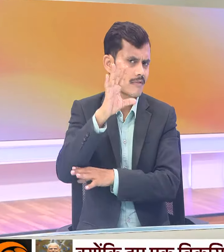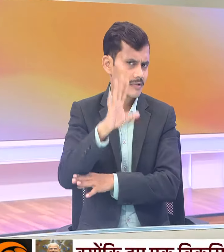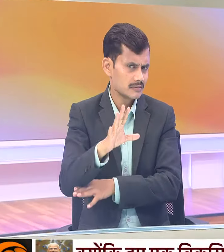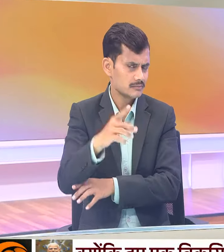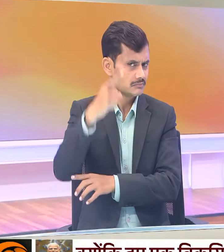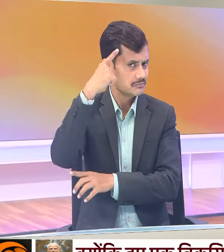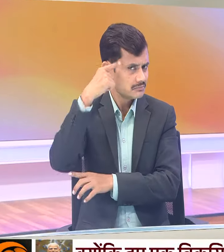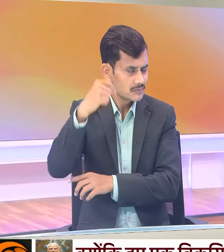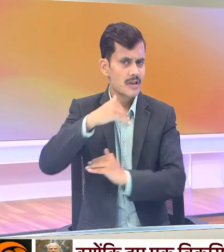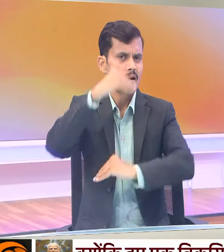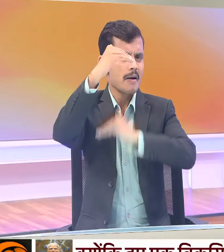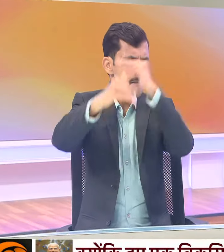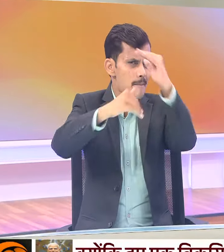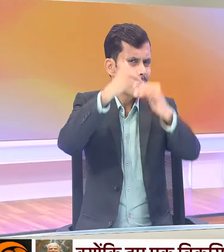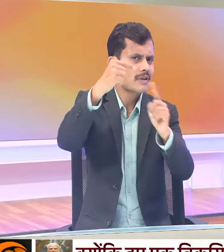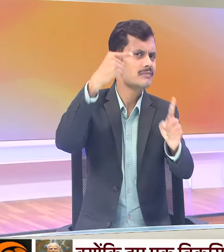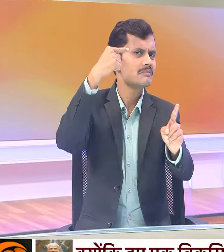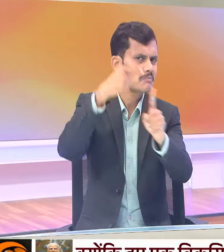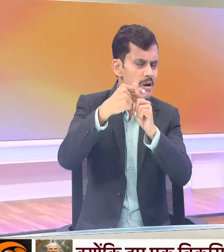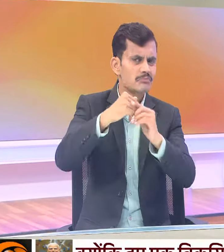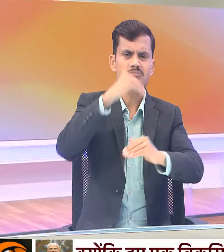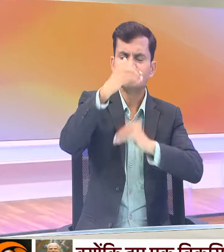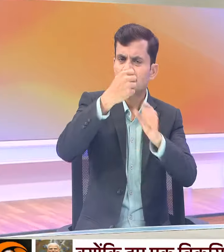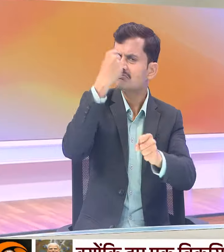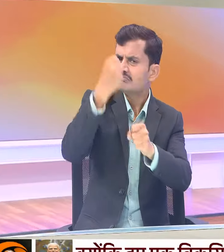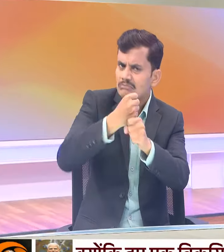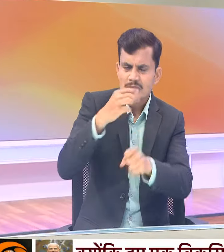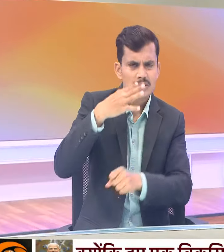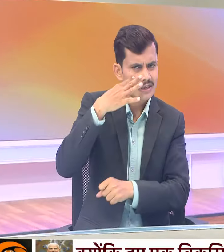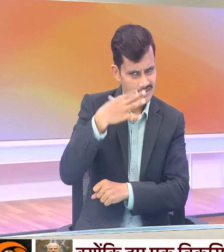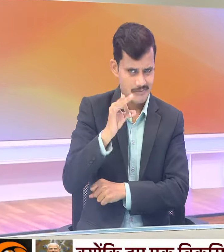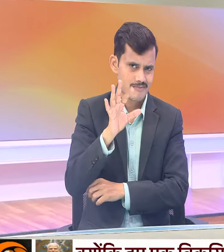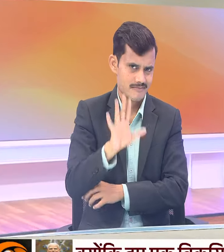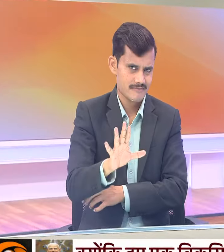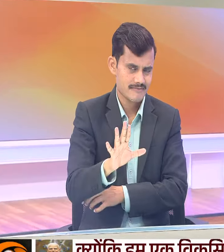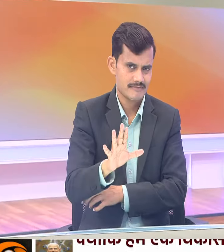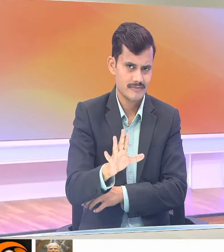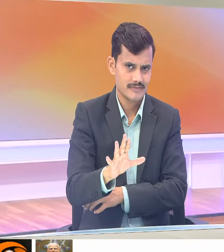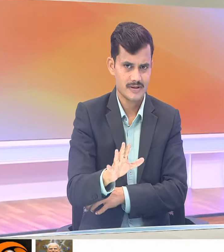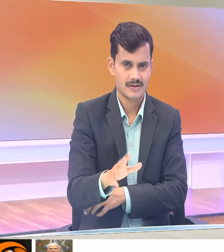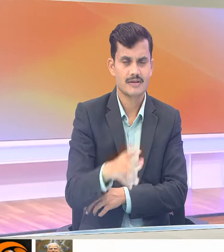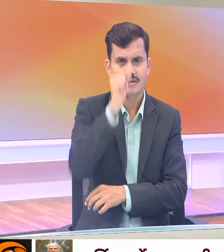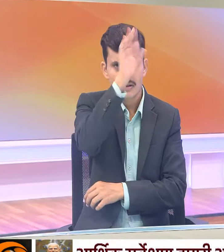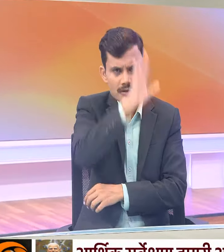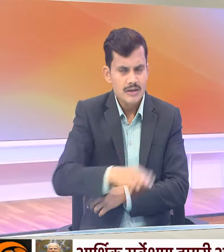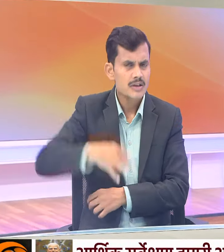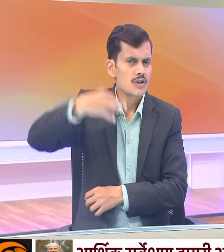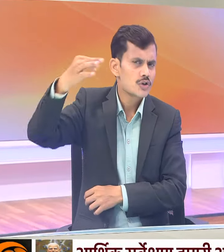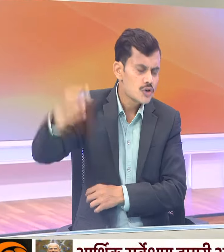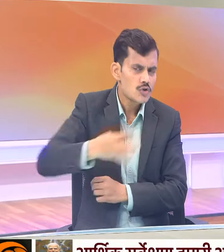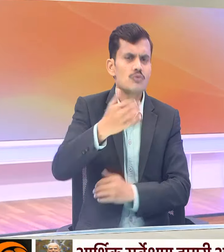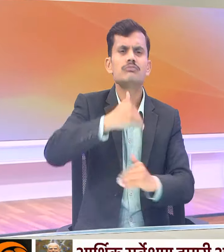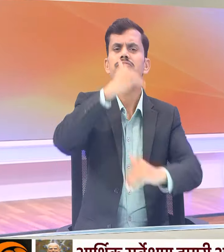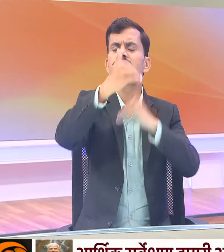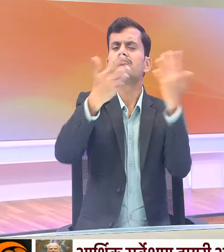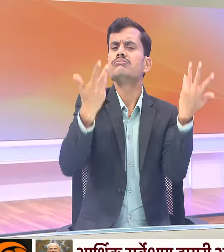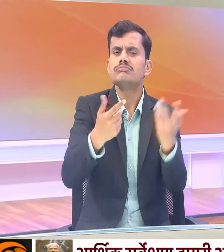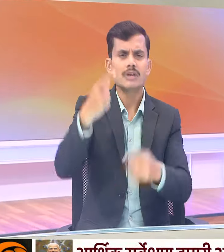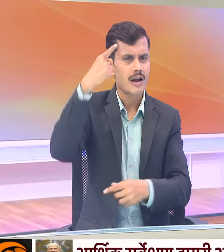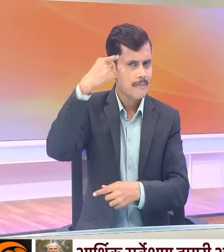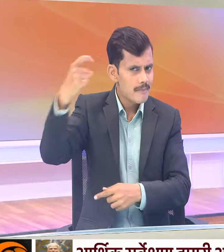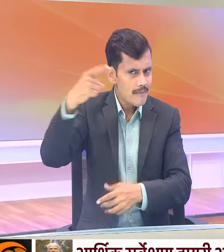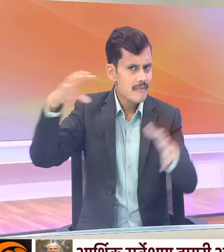प्रगति की विचार धारा, विकास की विचार धारा, देश को नई उच्छाइए पर ले जाने वाली विचार धारा से,